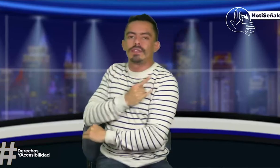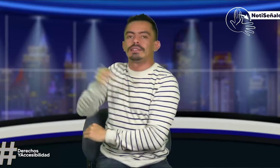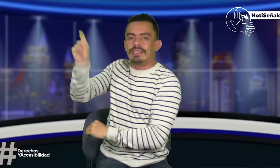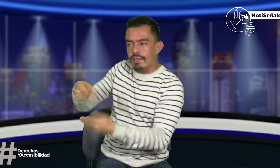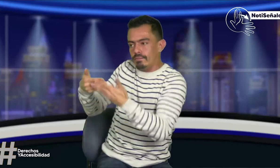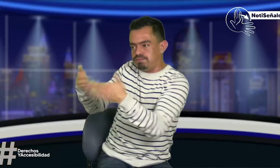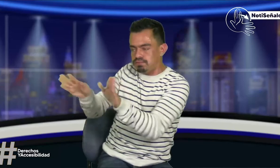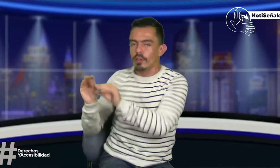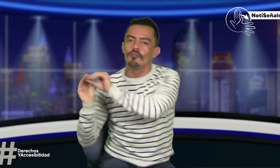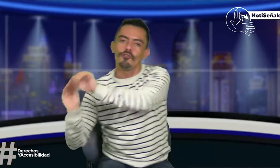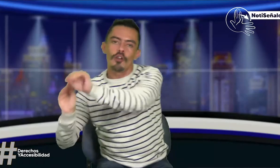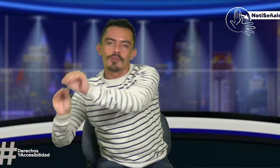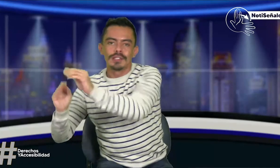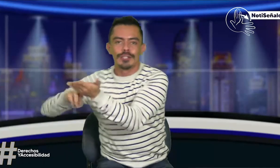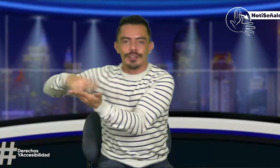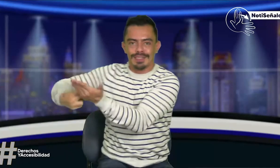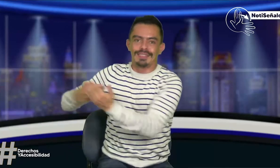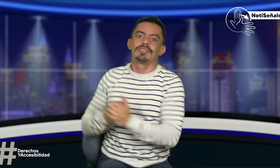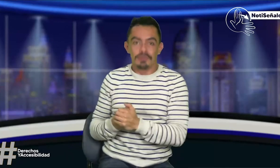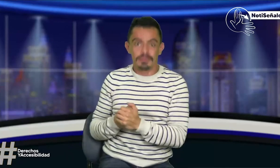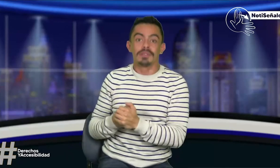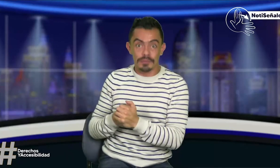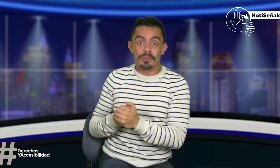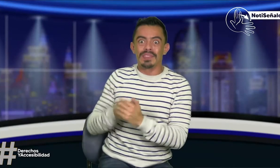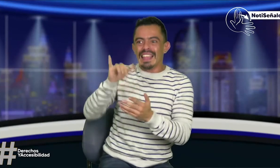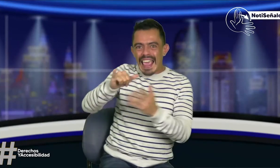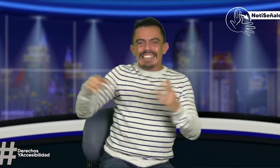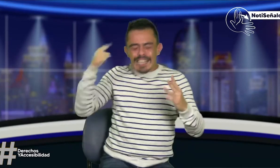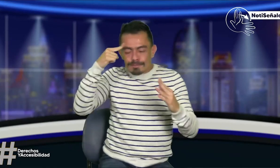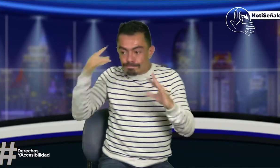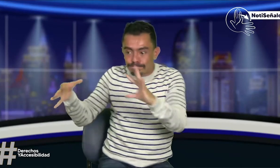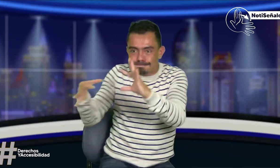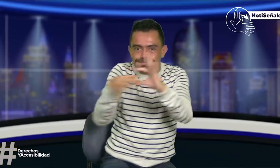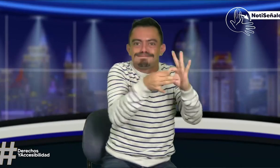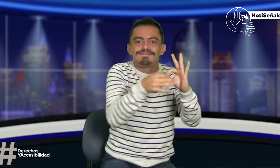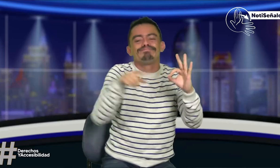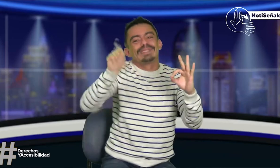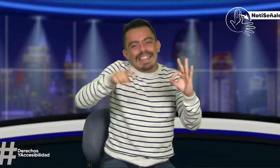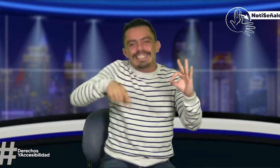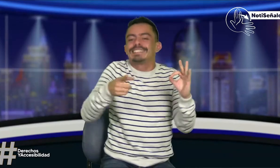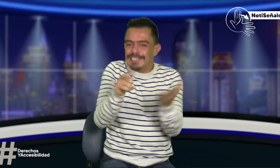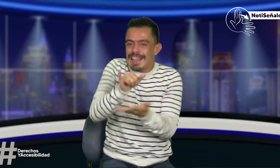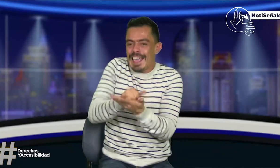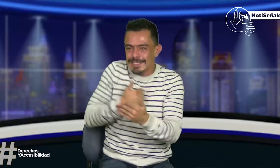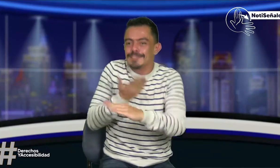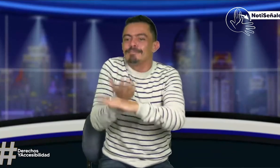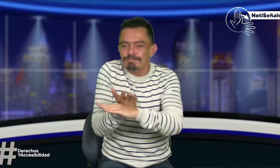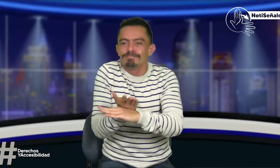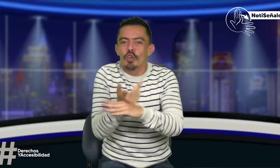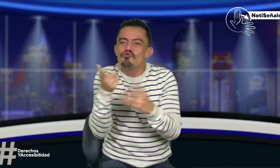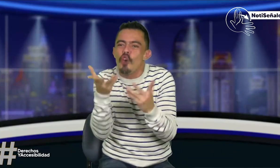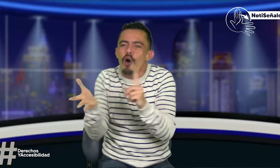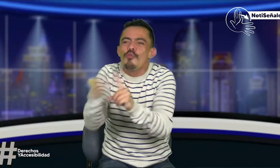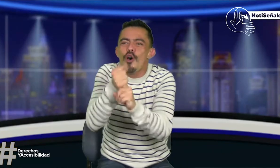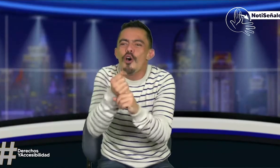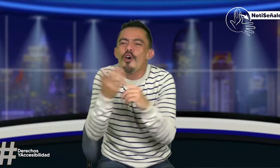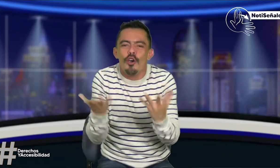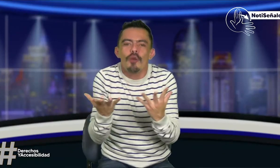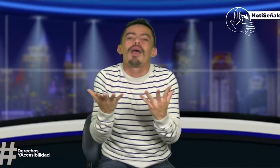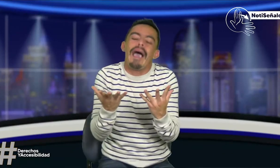la formación y tiene que estar en la política pública y también dentro de las universidades formar a los futuros docentes. Entonces, es importante tener esta unión y hacer una